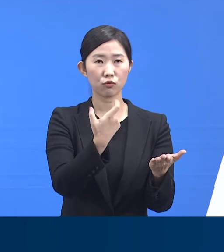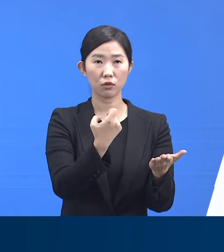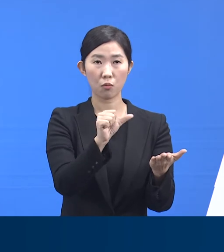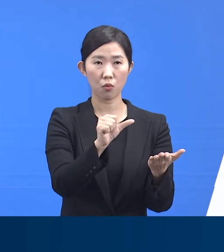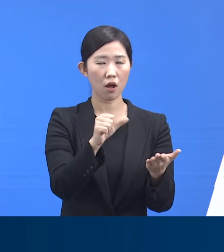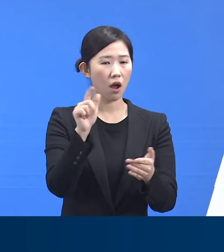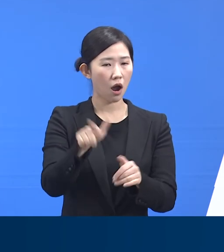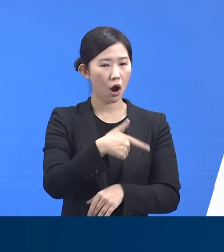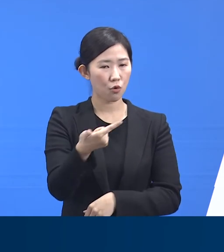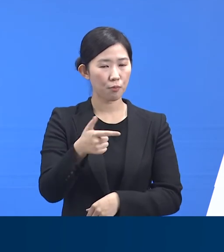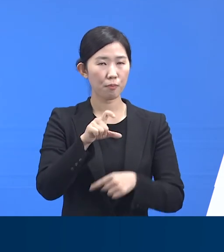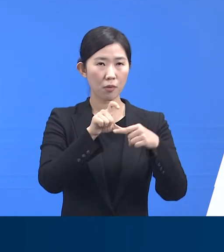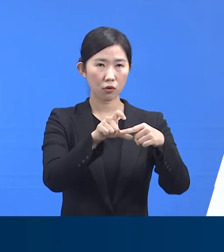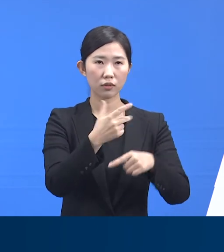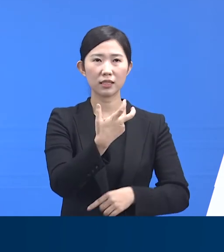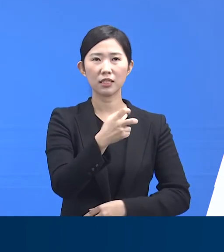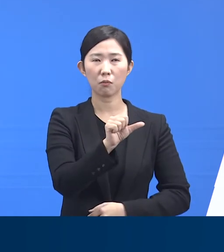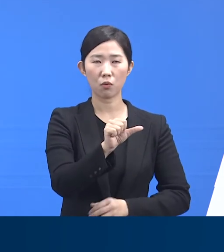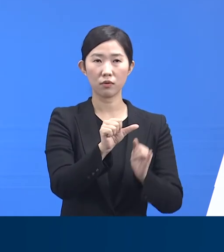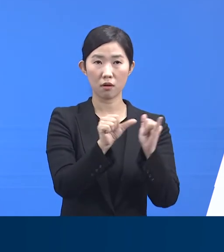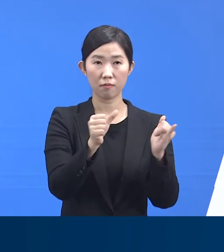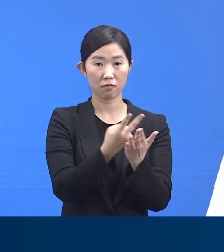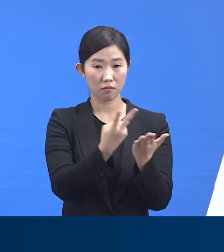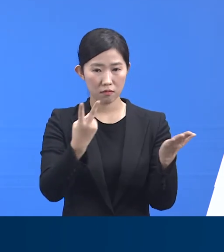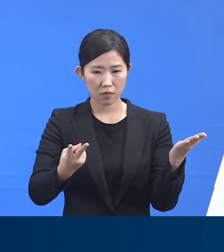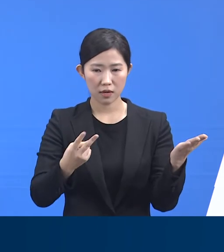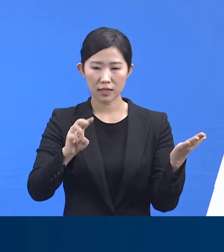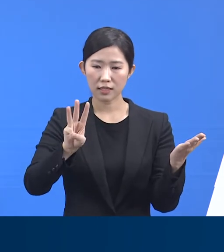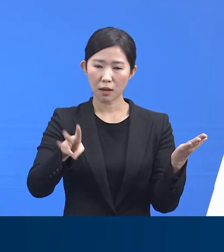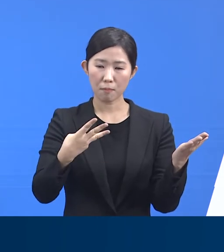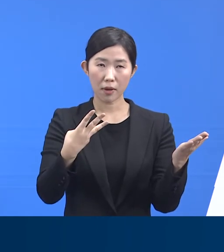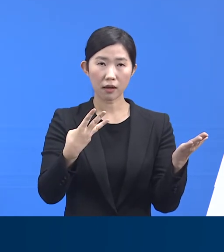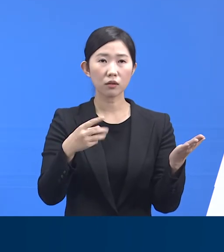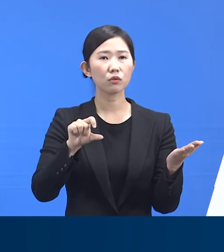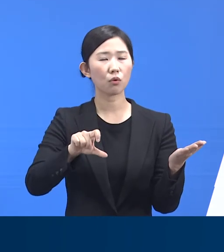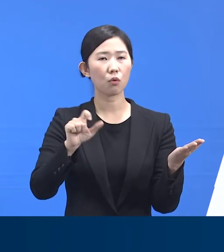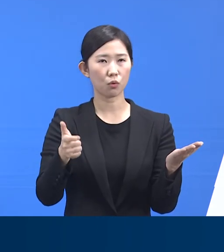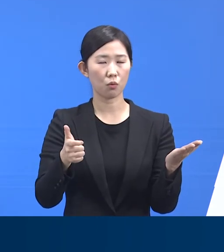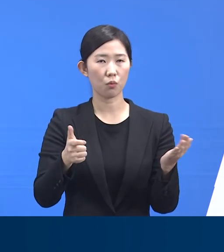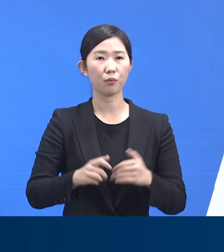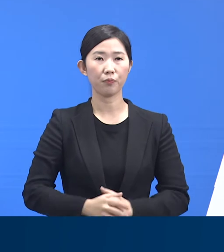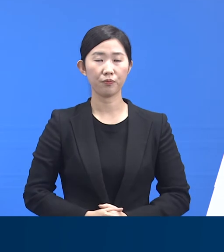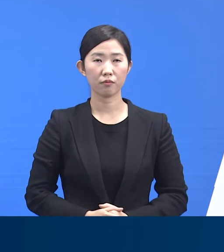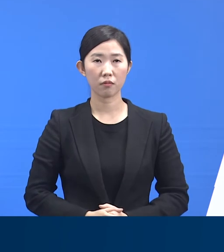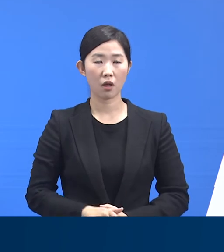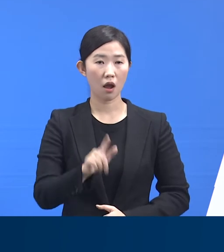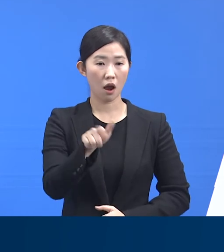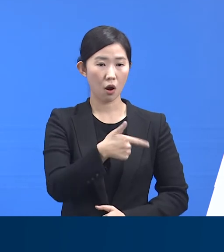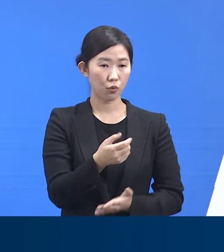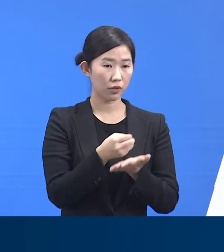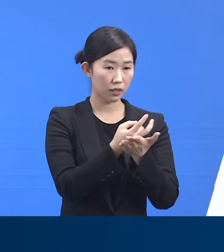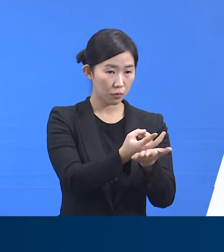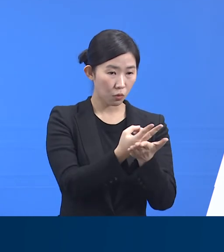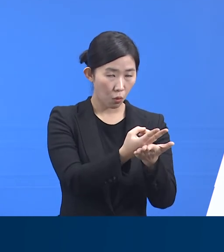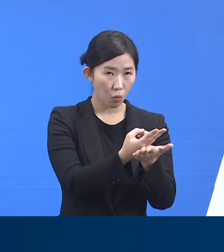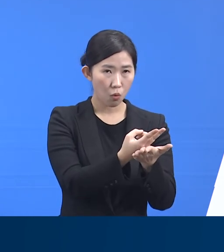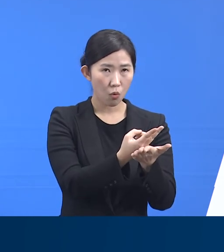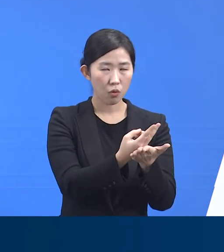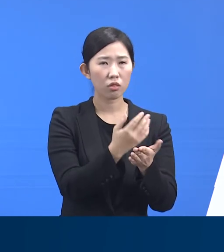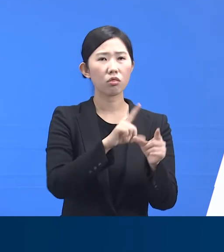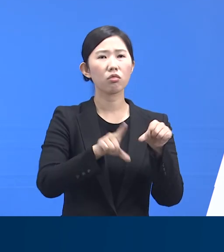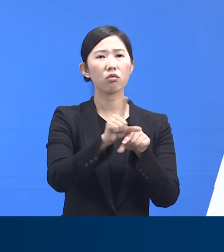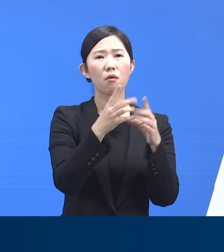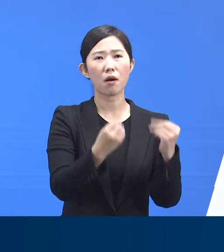75명이고 퇴소자는 총 393명으로 일평균 56명입니다. 일평균 입소자가 퇴소자보다 약 19명 많은